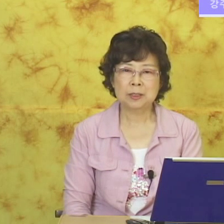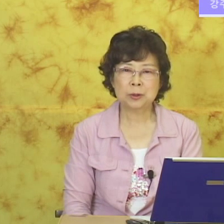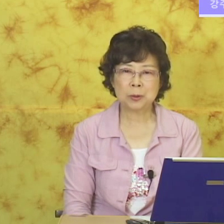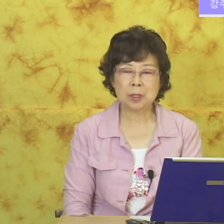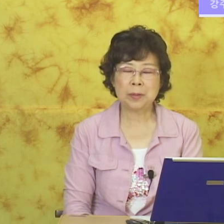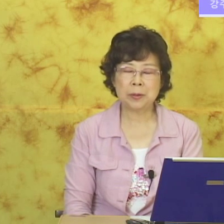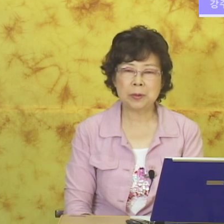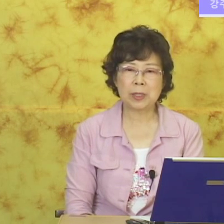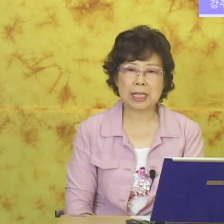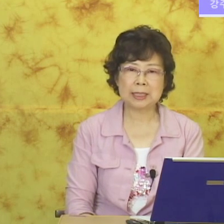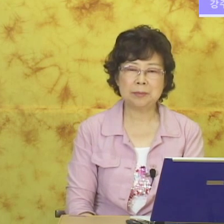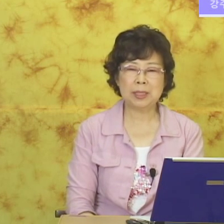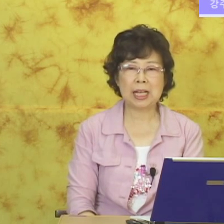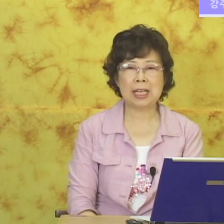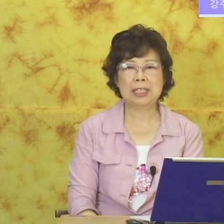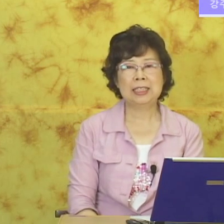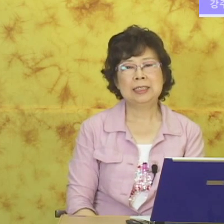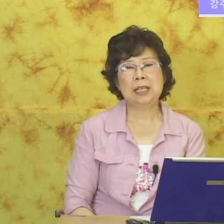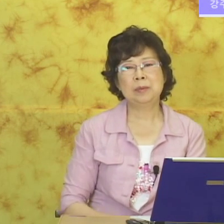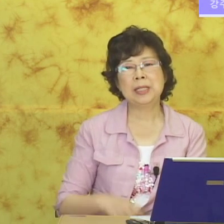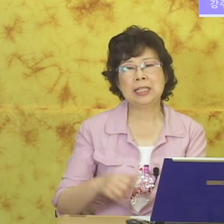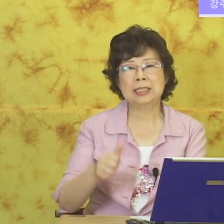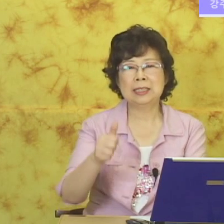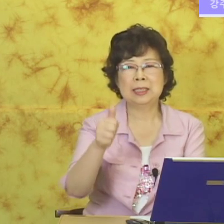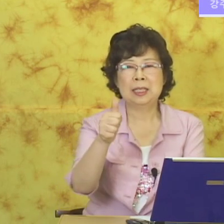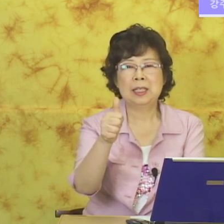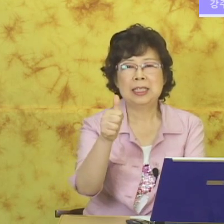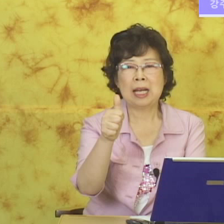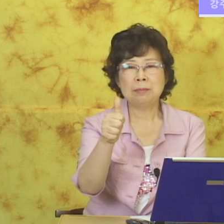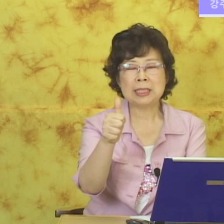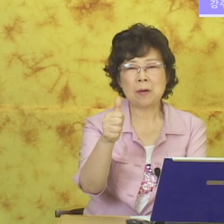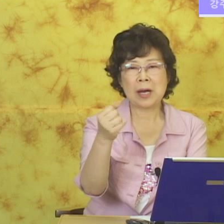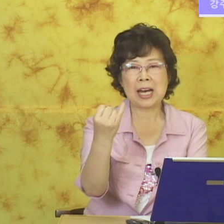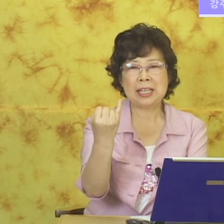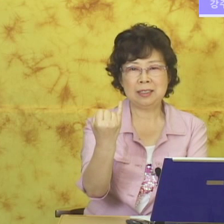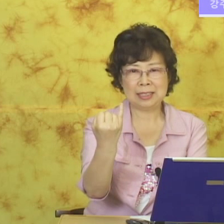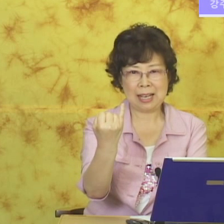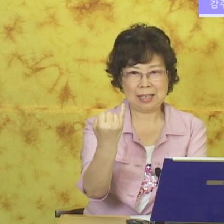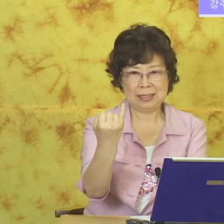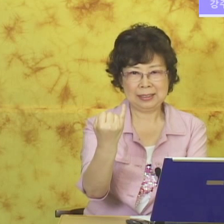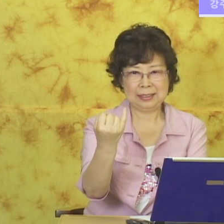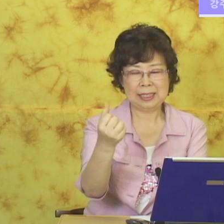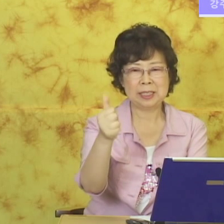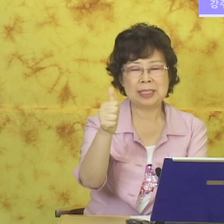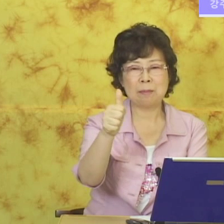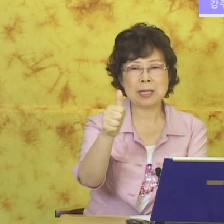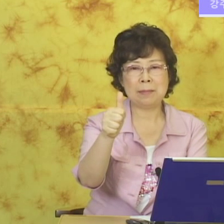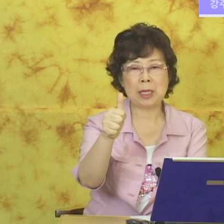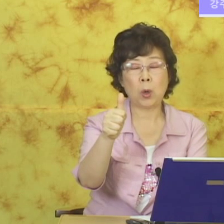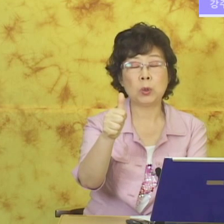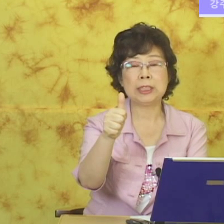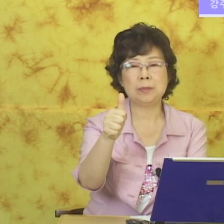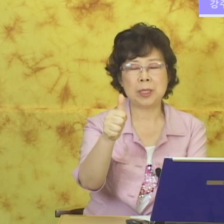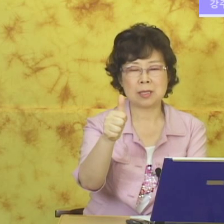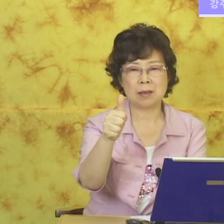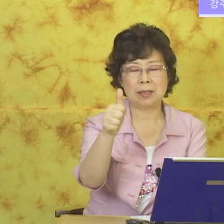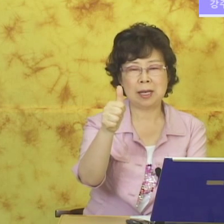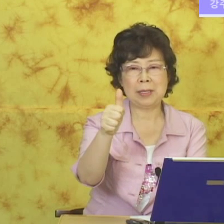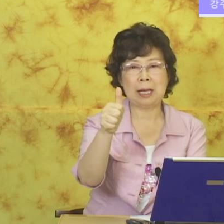수업 배우도록 하겠습니다. 이번에는 남자와 여자. 이거 남자입니다. 오지를 펴서 이렇게 하면